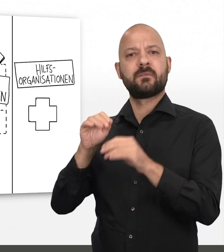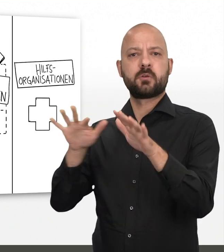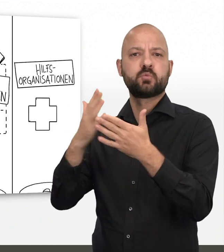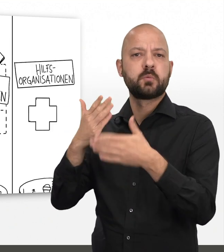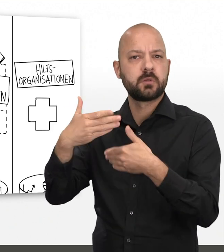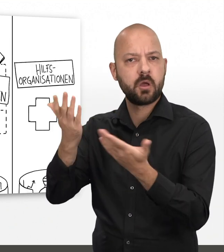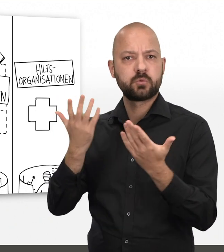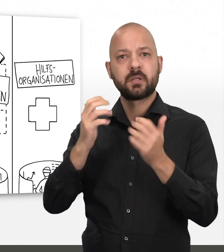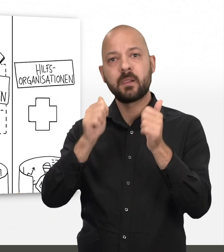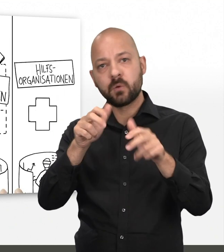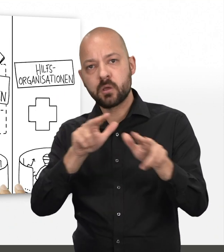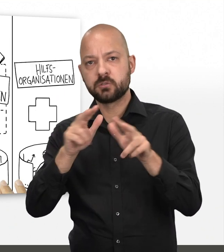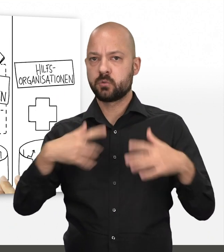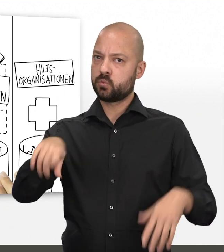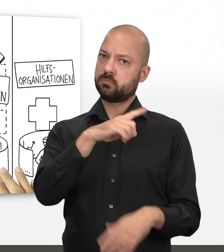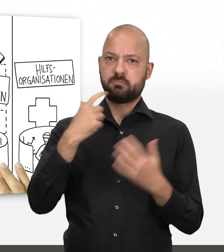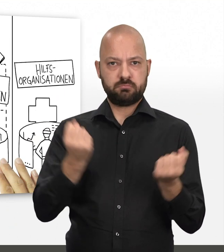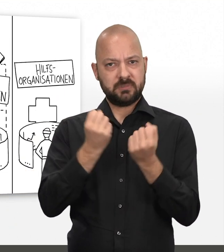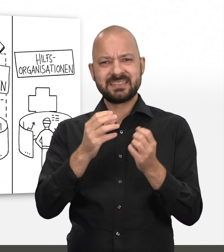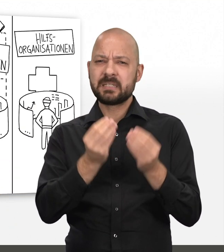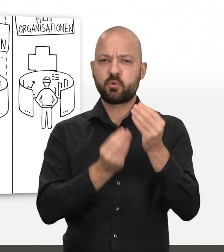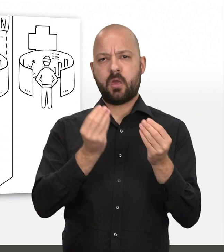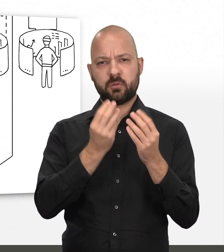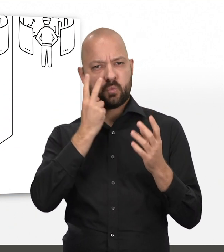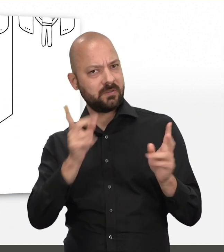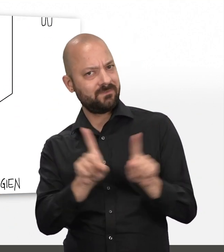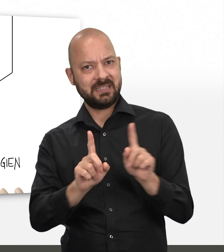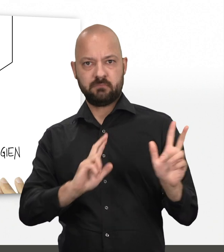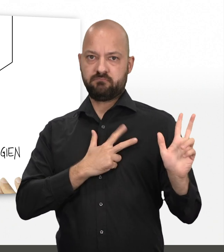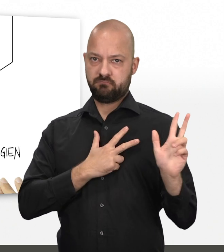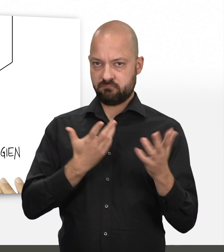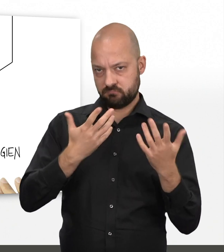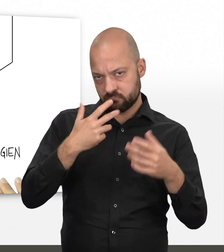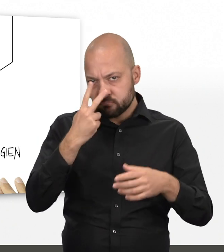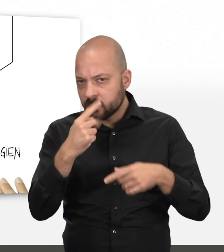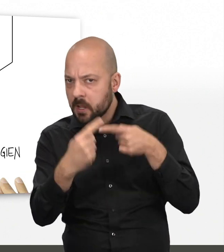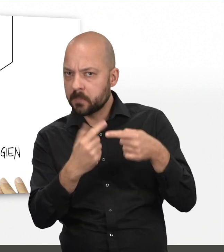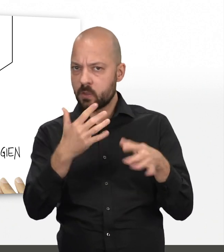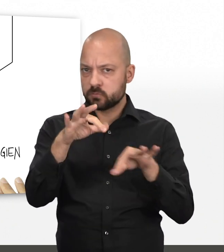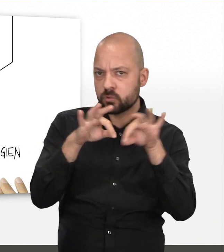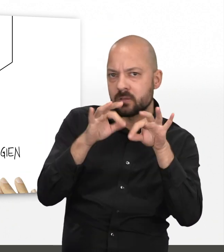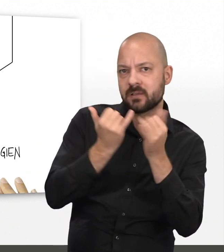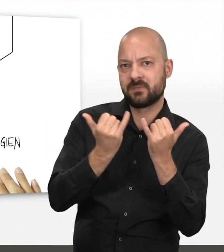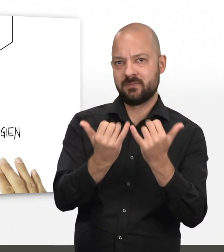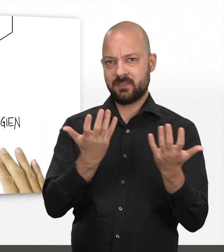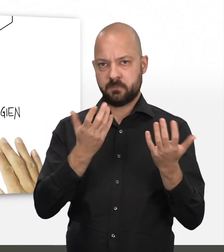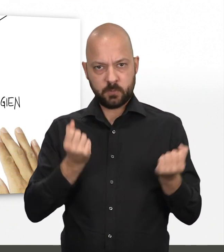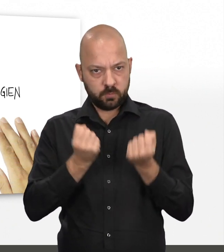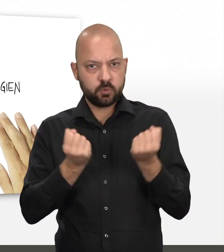Hilfsorganisationen. Sie üben in realitätsnahen Simulationen die gemeinsamen Abläufe und Strategien.